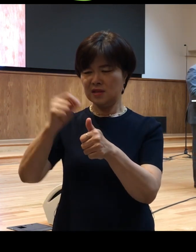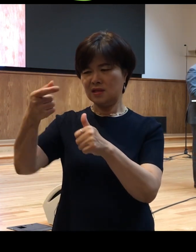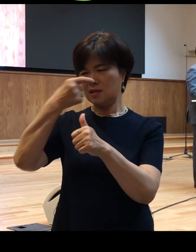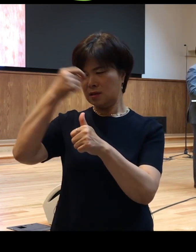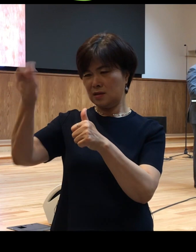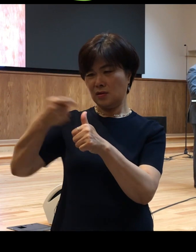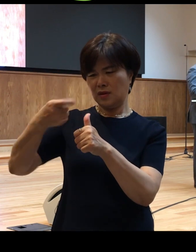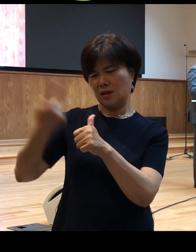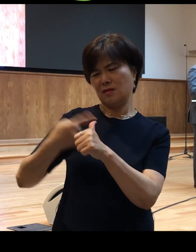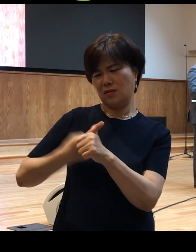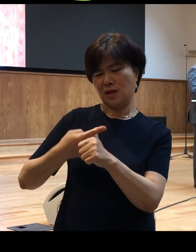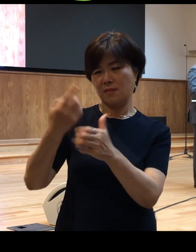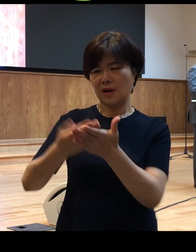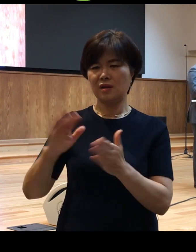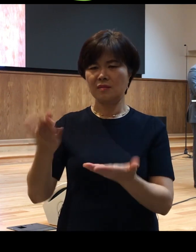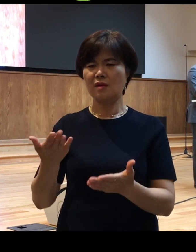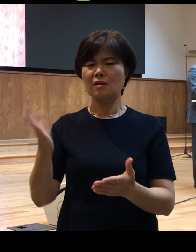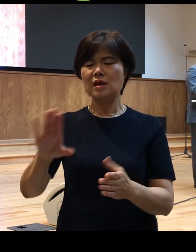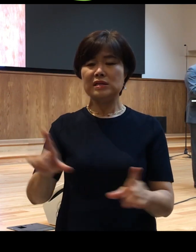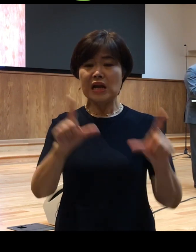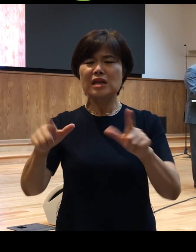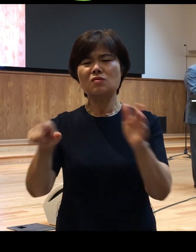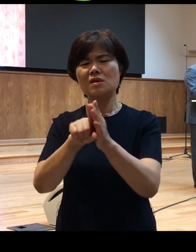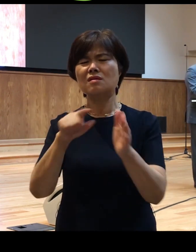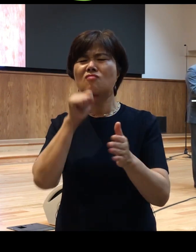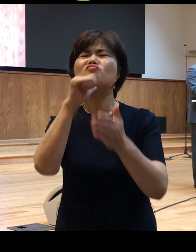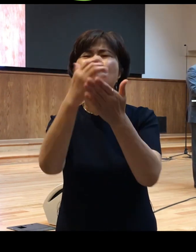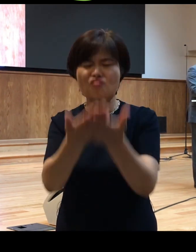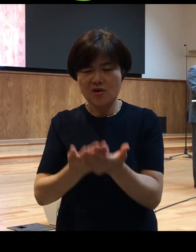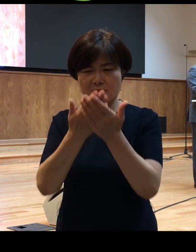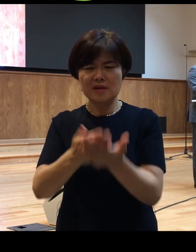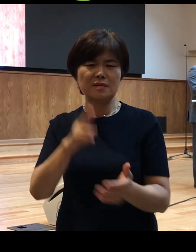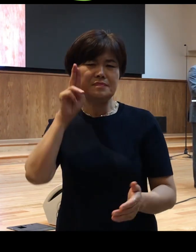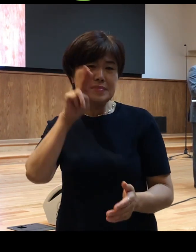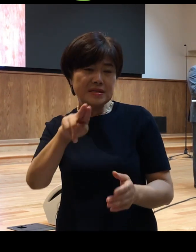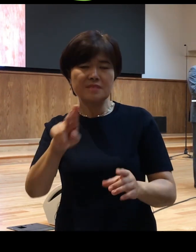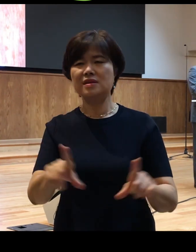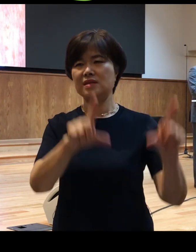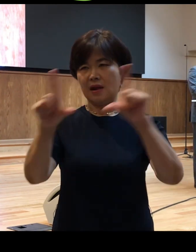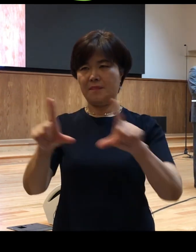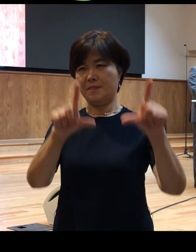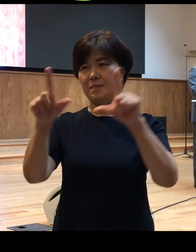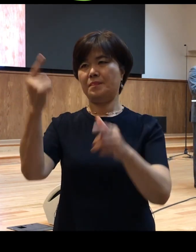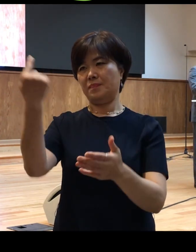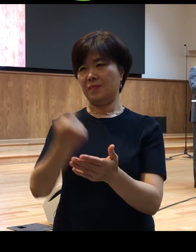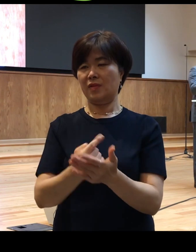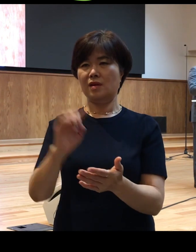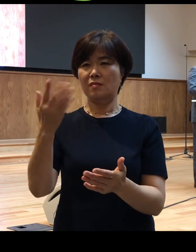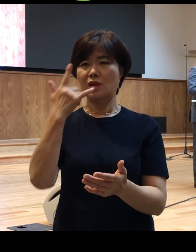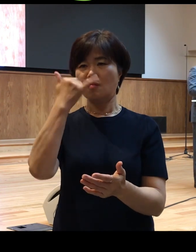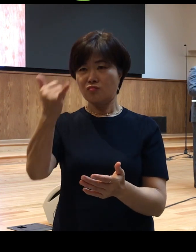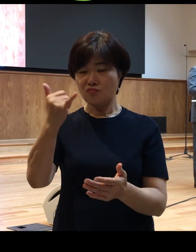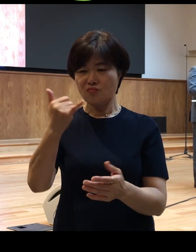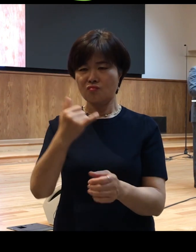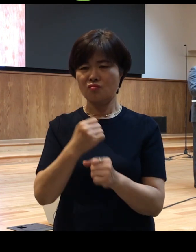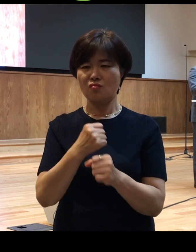생존을 위해서 구걸하면서 비참한 삶을 살았을 것입니다 부모를 포함한 그 사회의